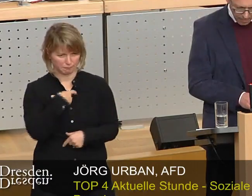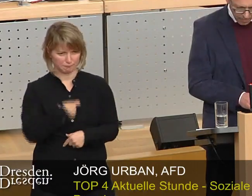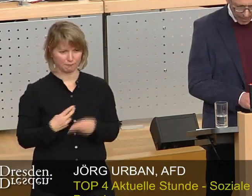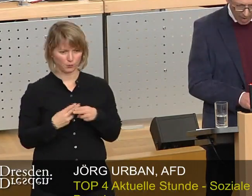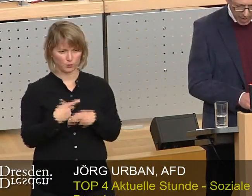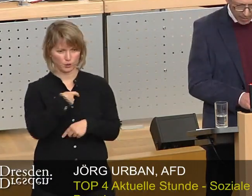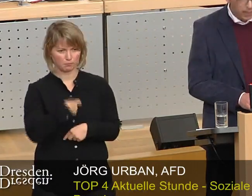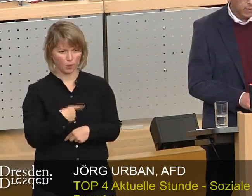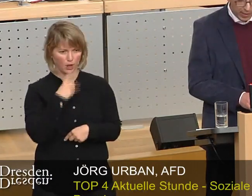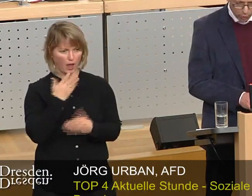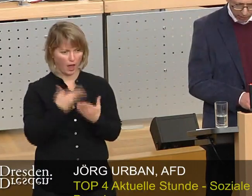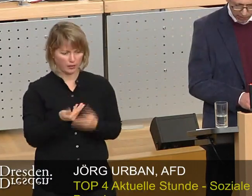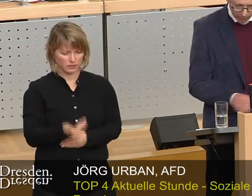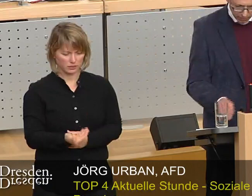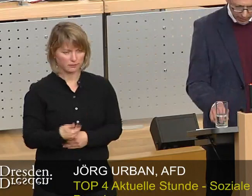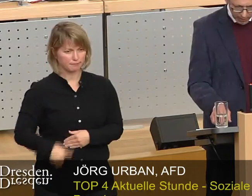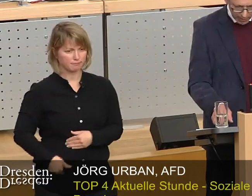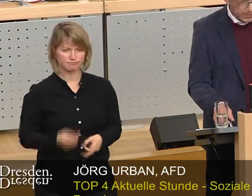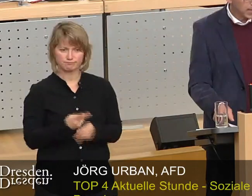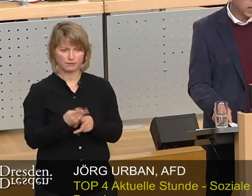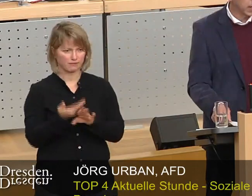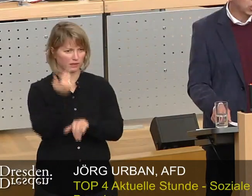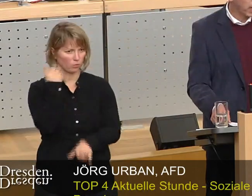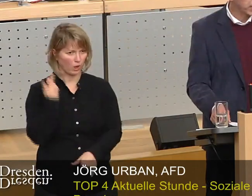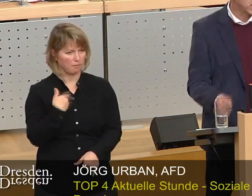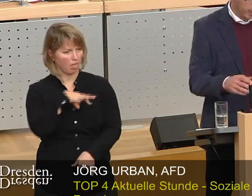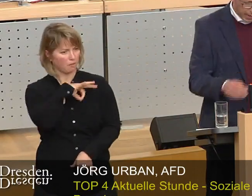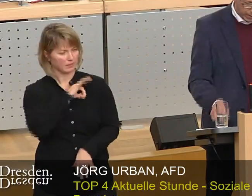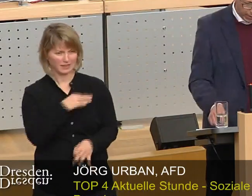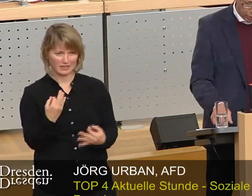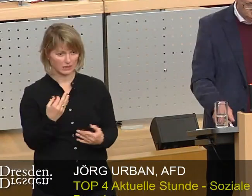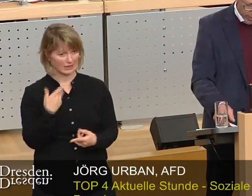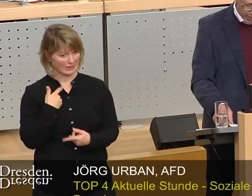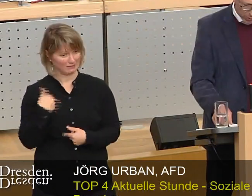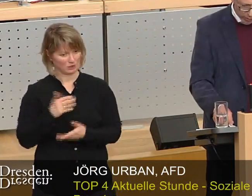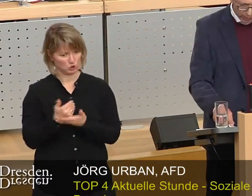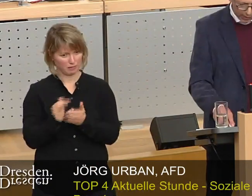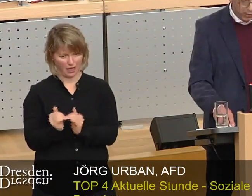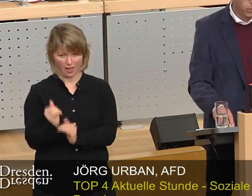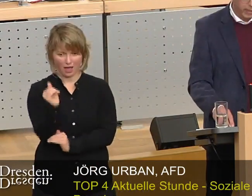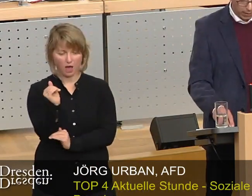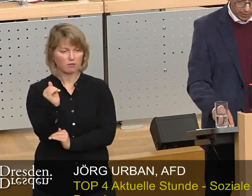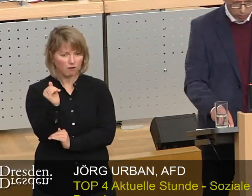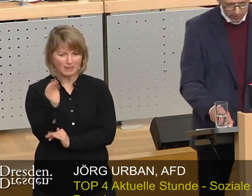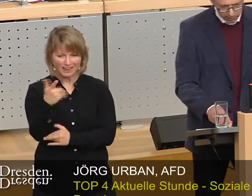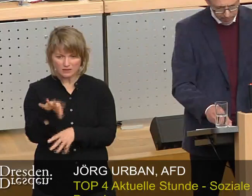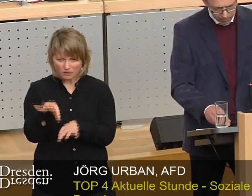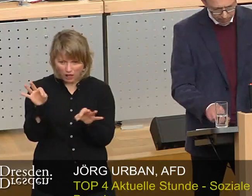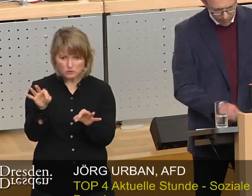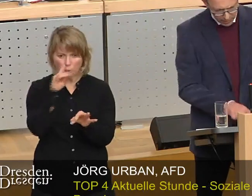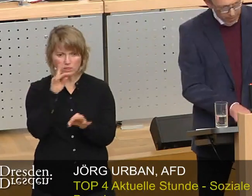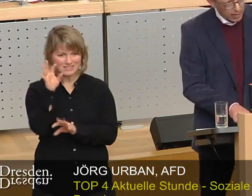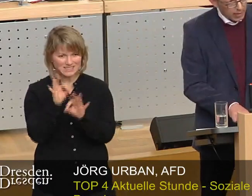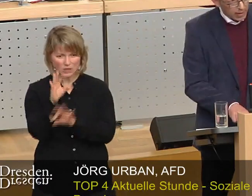eben am Ende nichts übrig. Der sieht sein Erspartes im Gegenteil durch Nullzins und Inflation eher dahin schwinden.